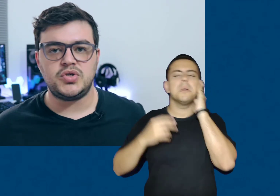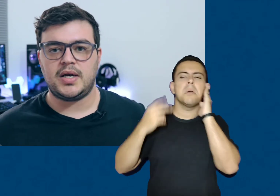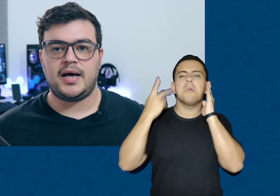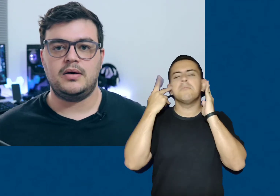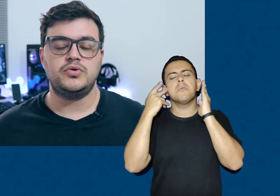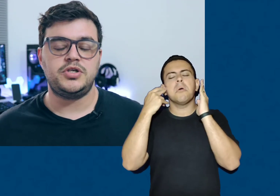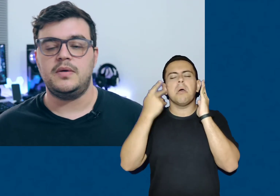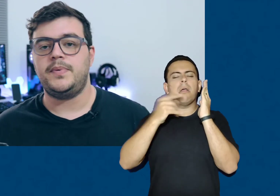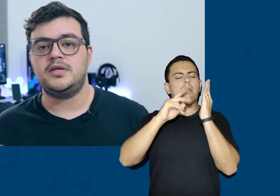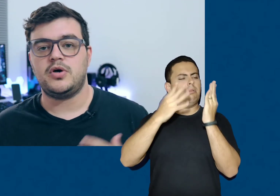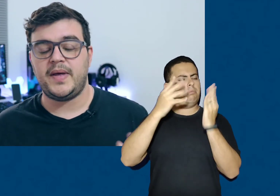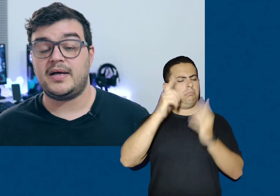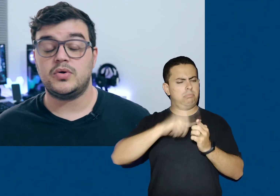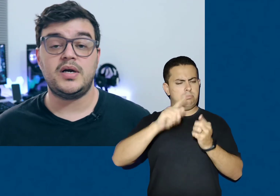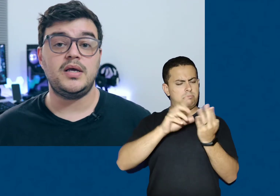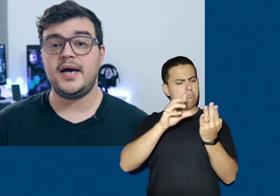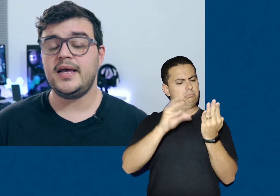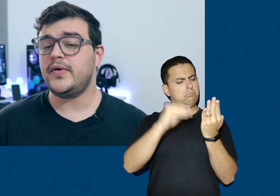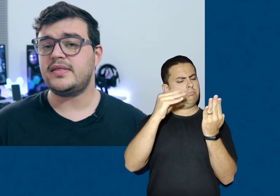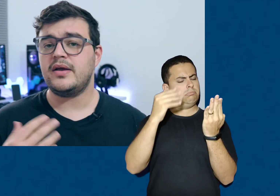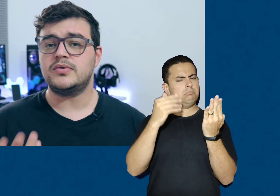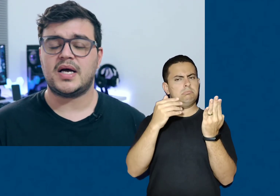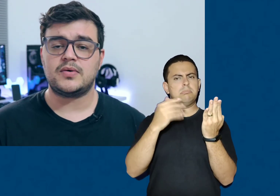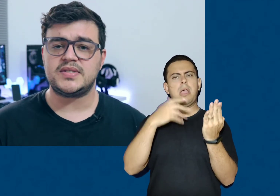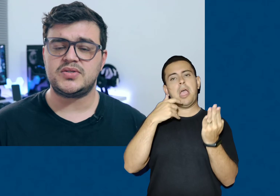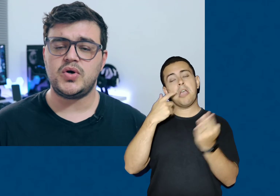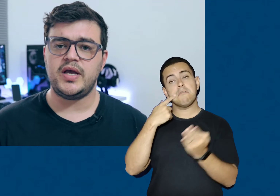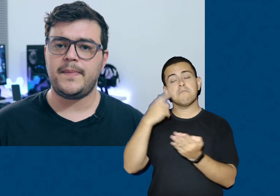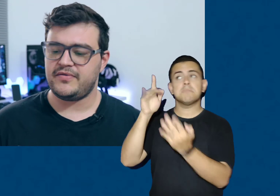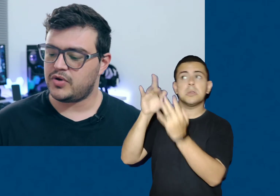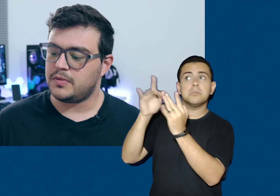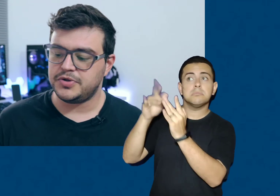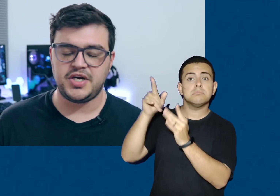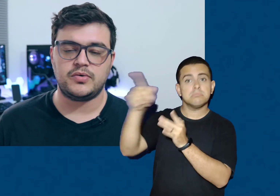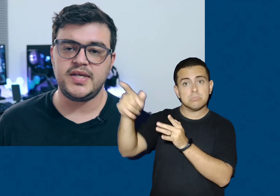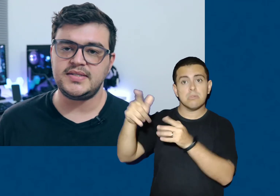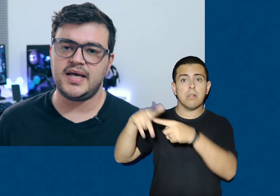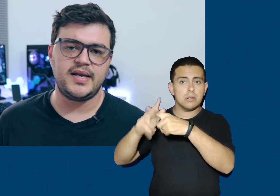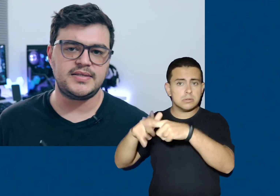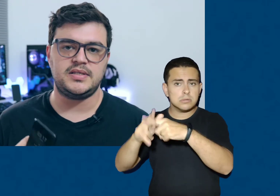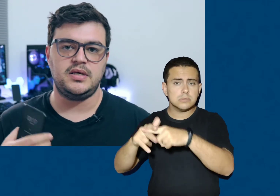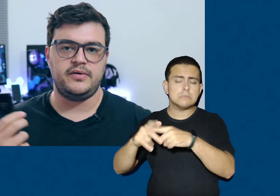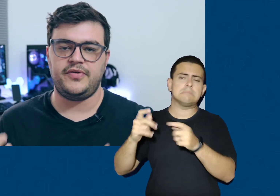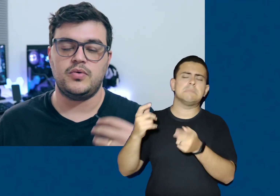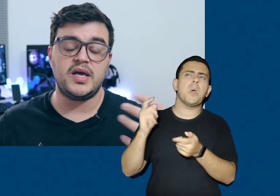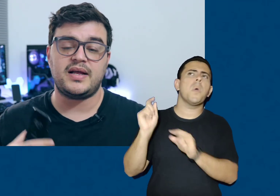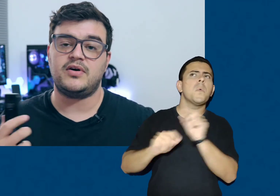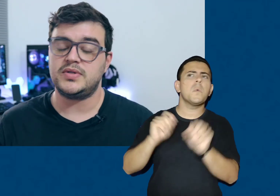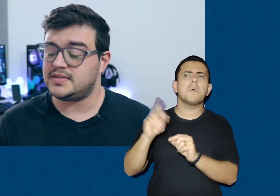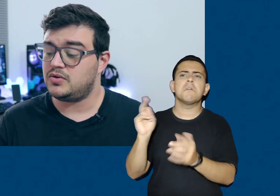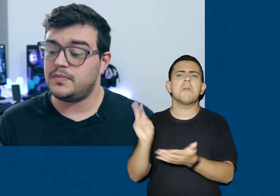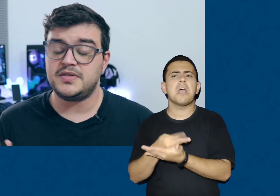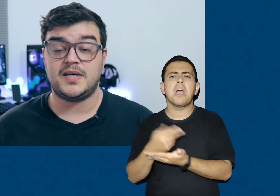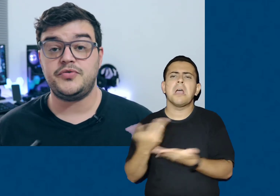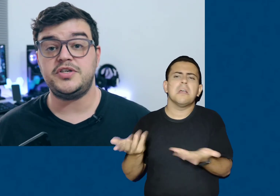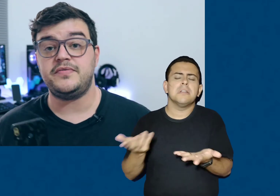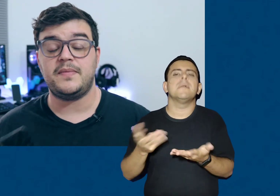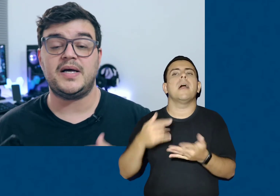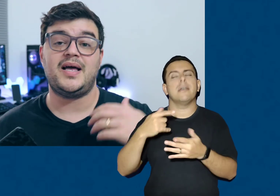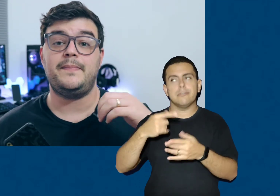funcionar o chip de operadora, e aí eu entrei em contato com a assessoria para ver o que podia acontecer, né? Se, enfim, o que estava acontecendo com o meu smartphone, tive que mandar